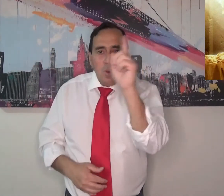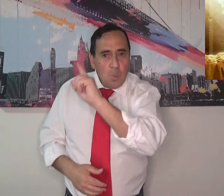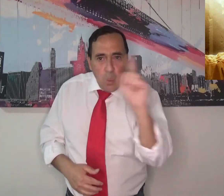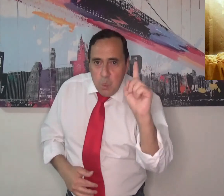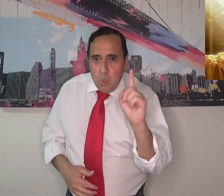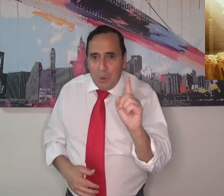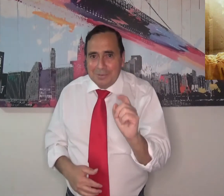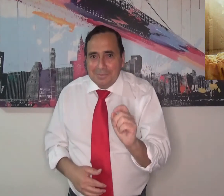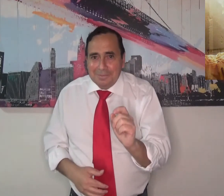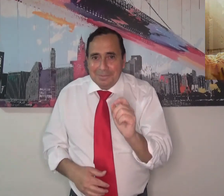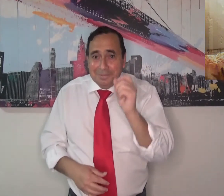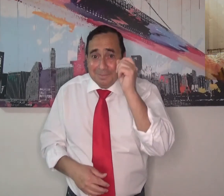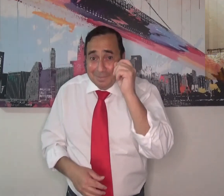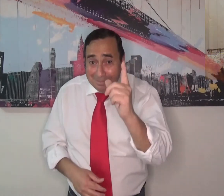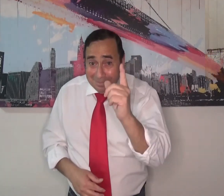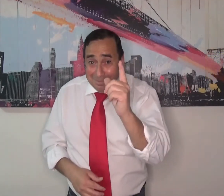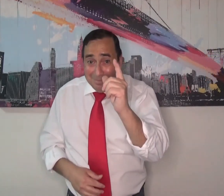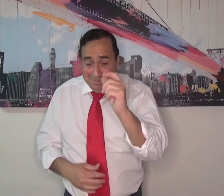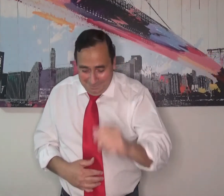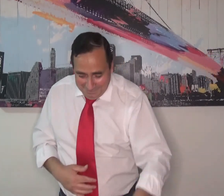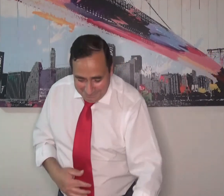a Jesús y la muerte no va a ser parte de nosotros.